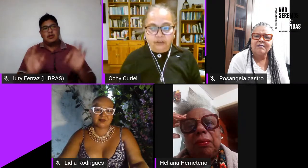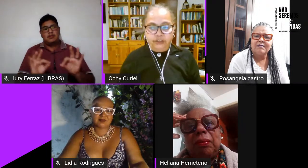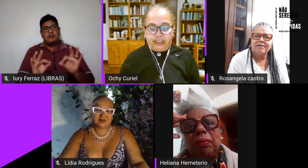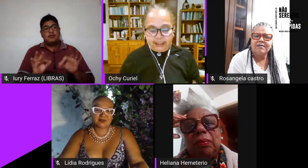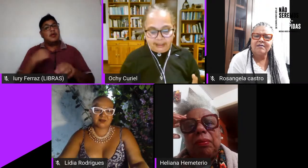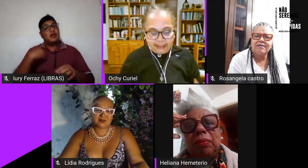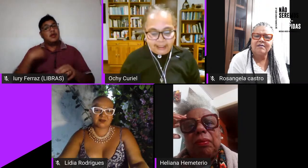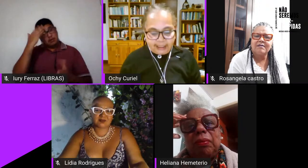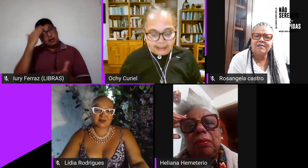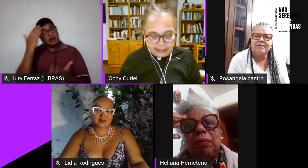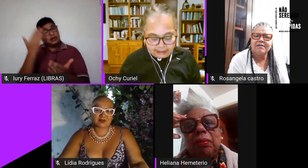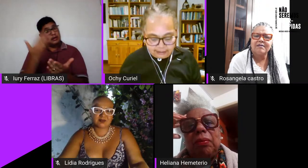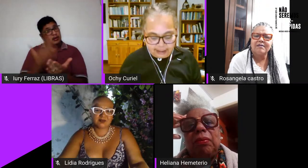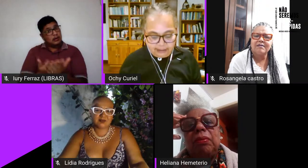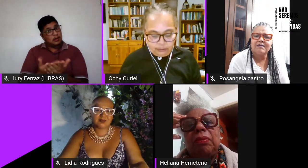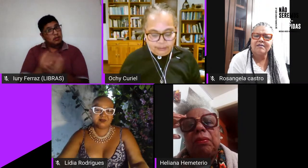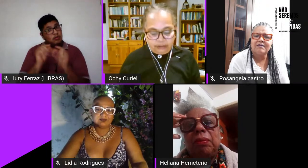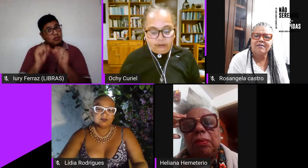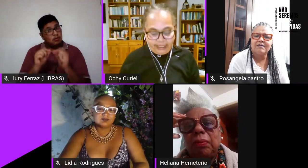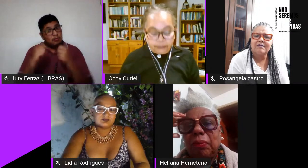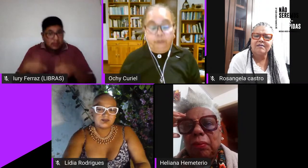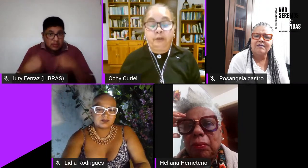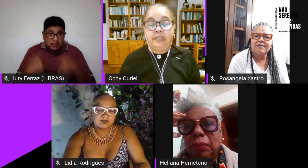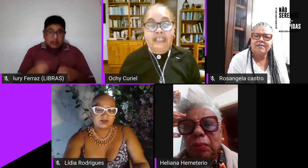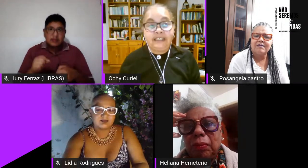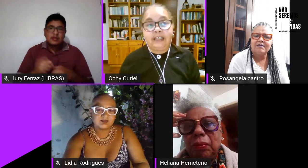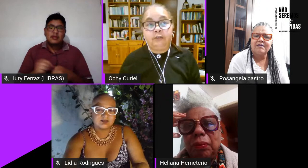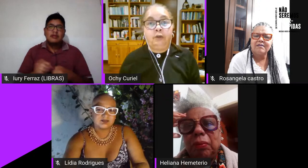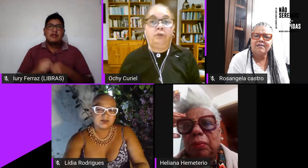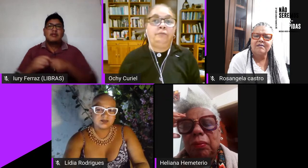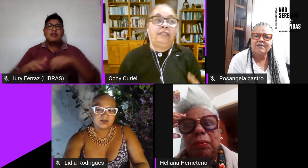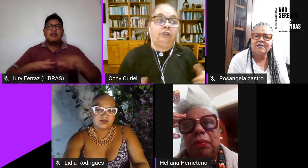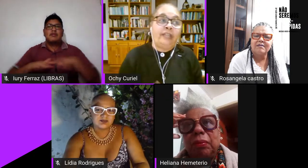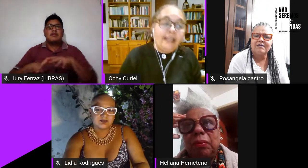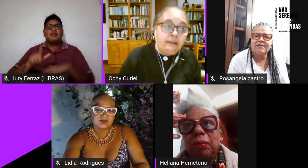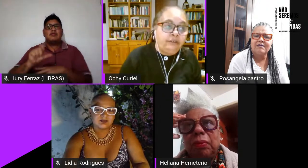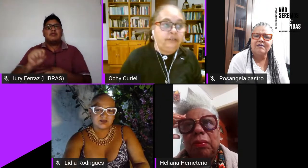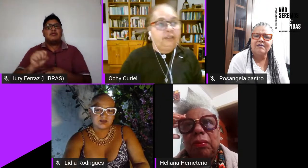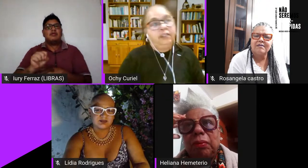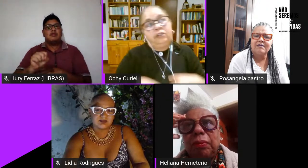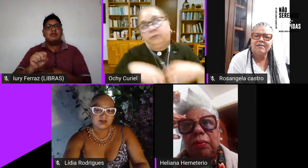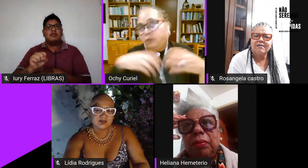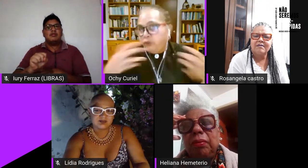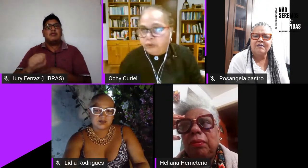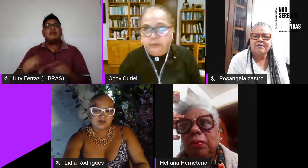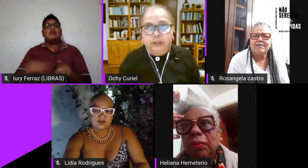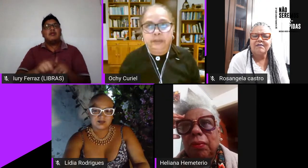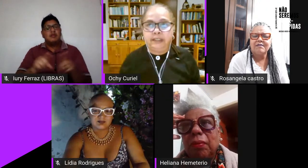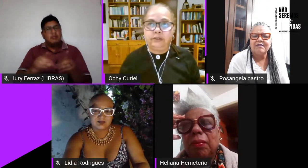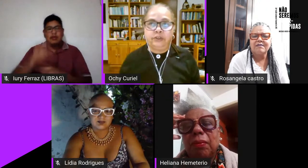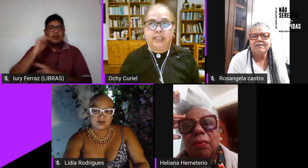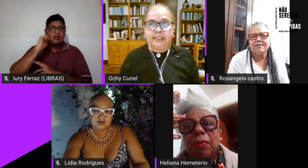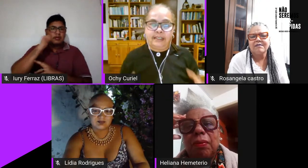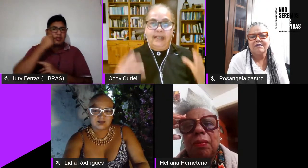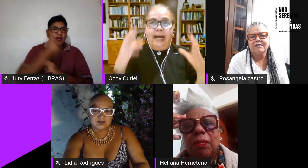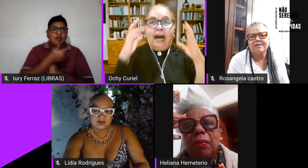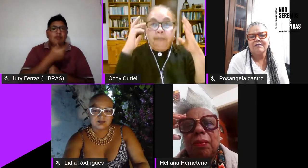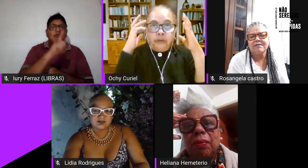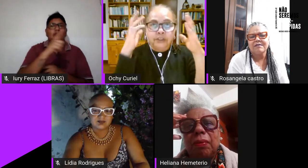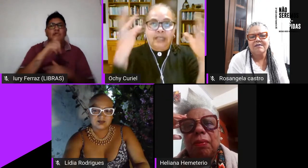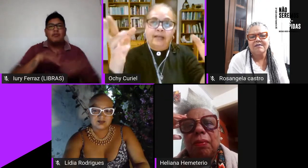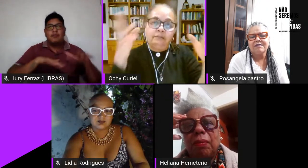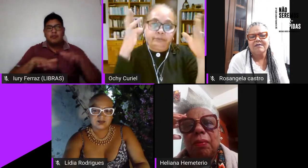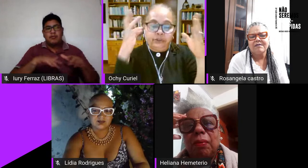que uma das coisas que tem que fazer o movimento feminista como o movimento negra como os outros movimentos é